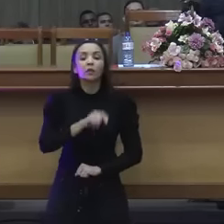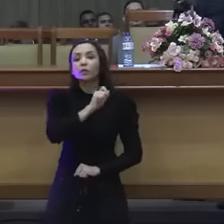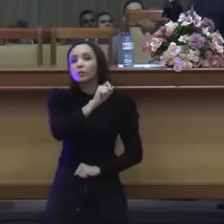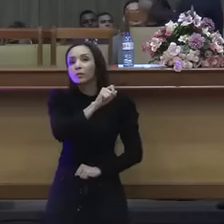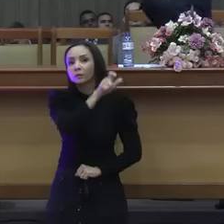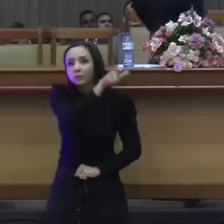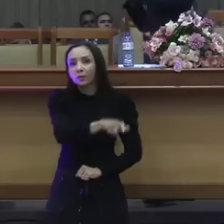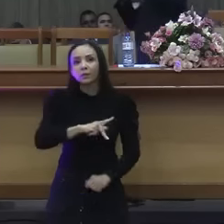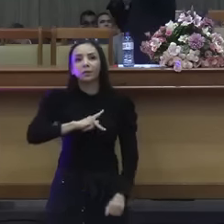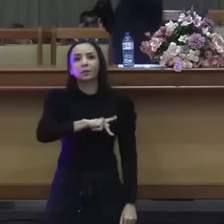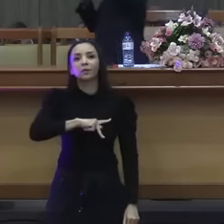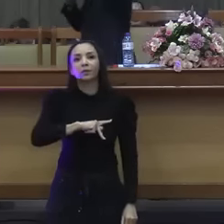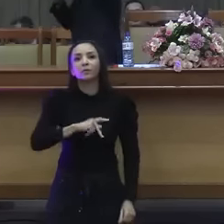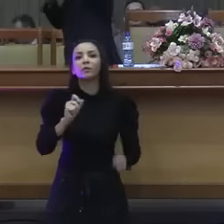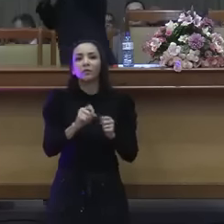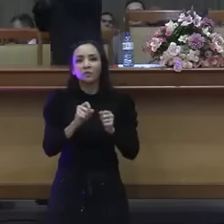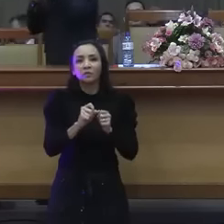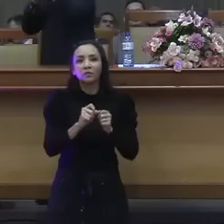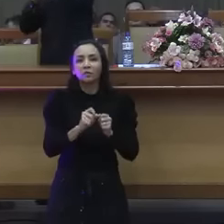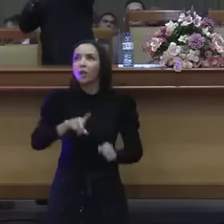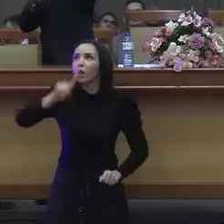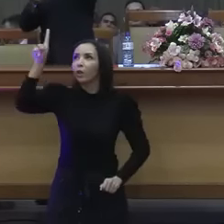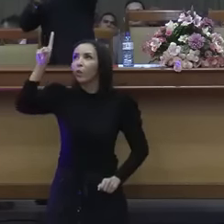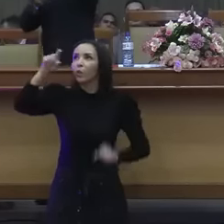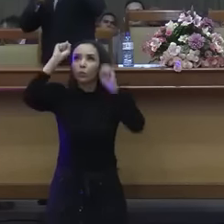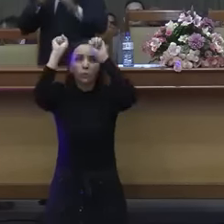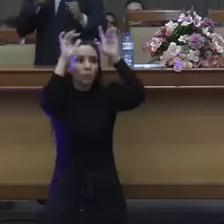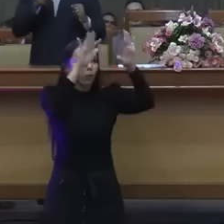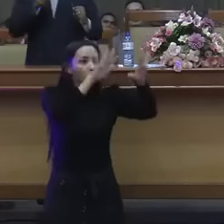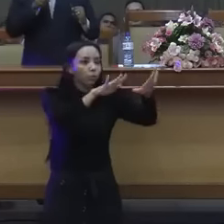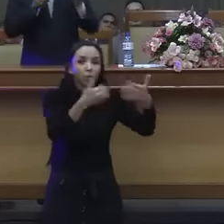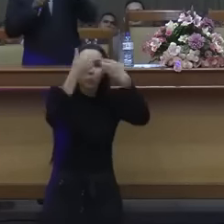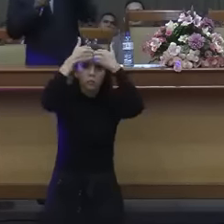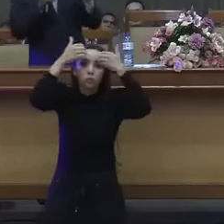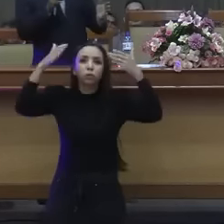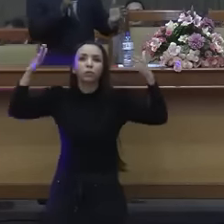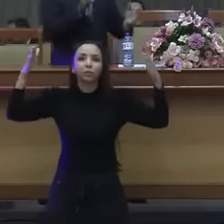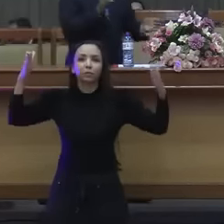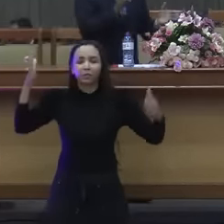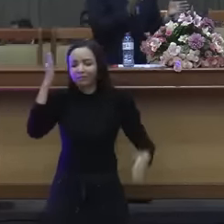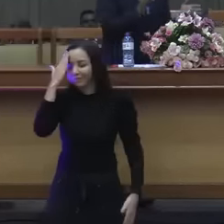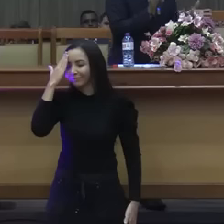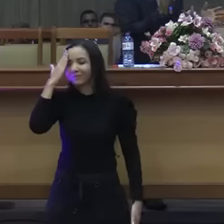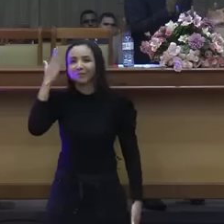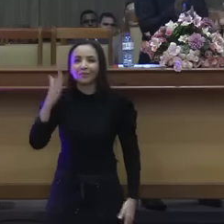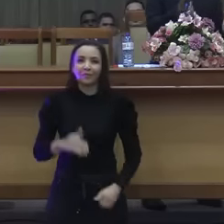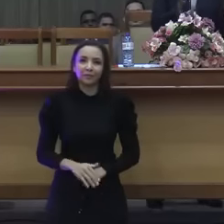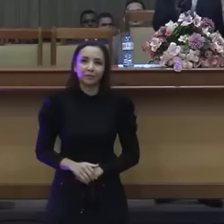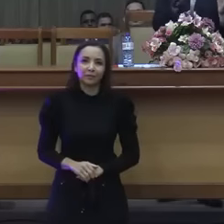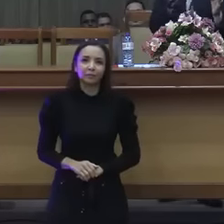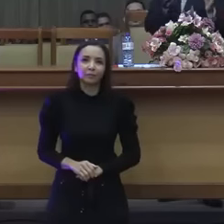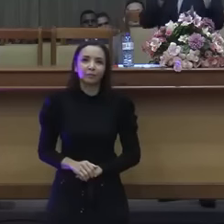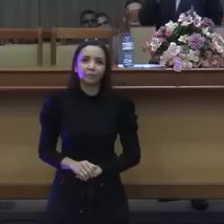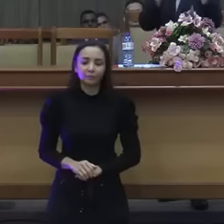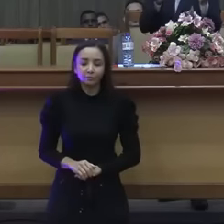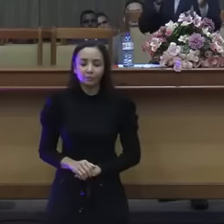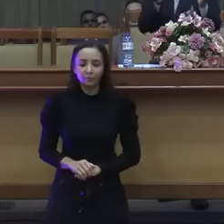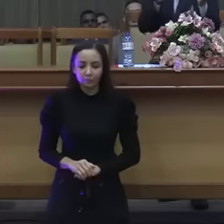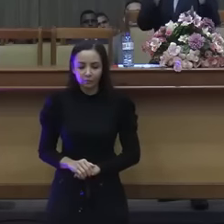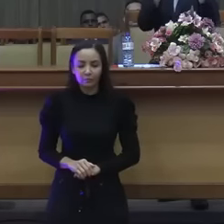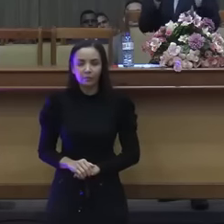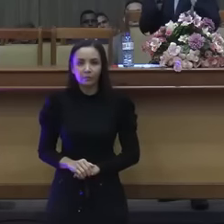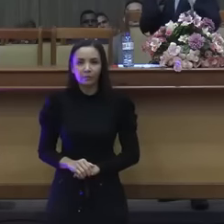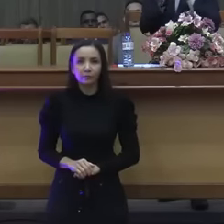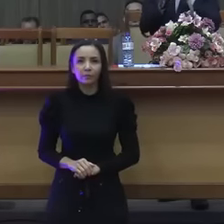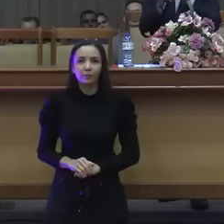porque eu recebi as revelações do Senhor. agora, costume, lá vai, olha para cá, costume,